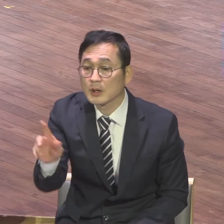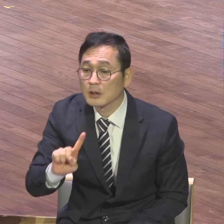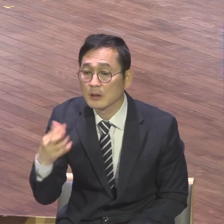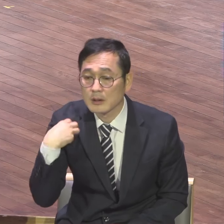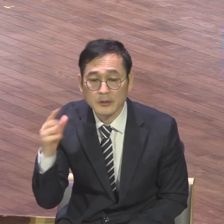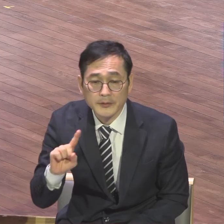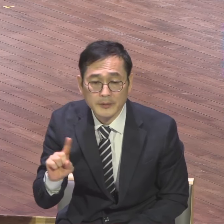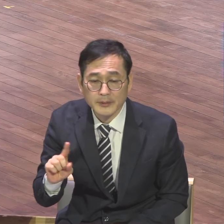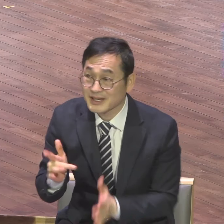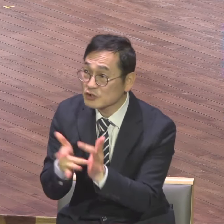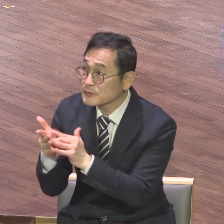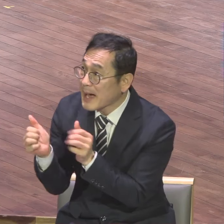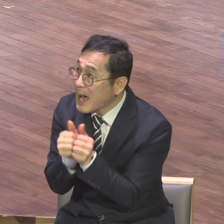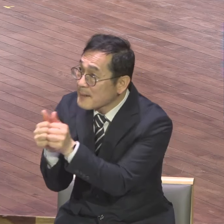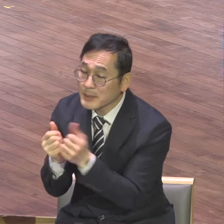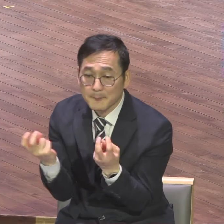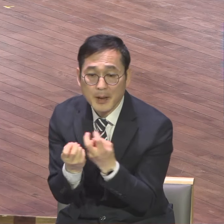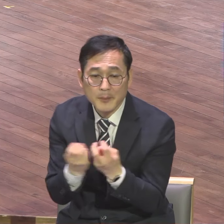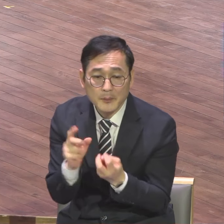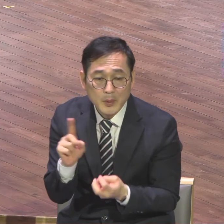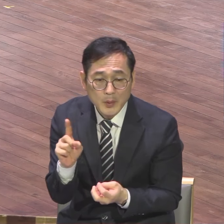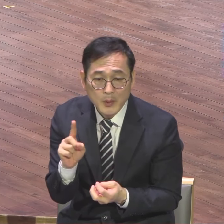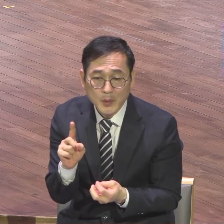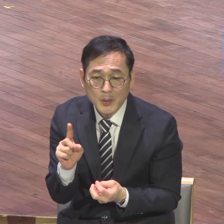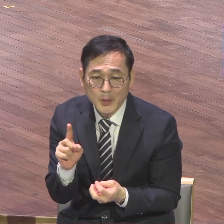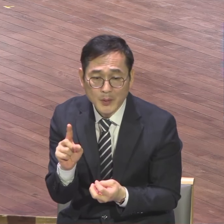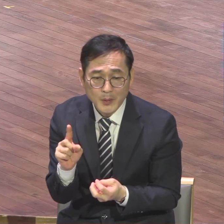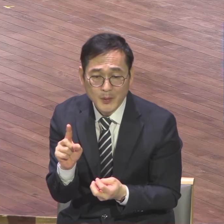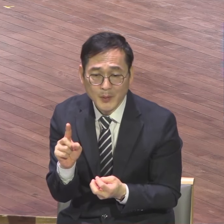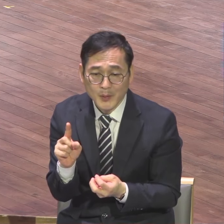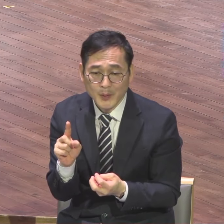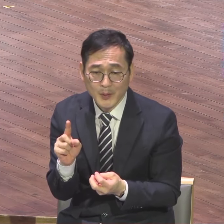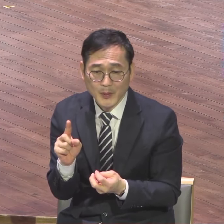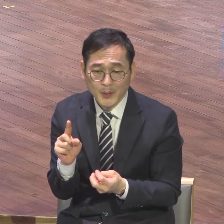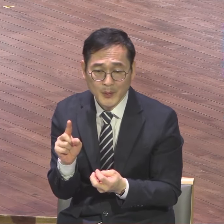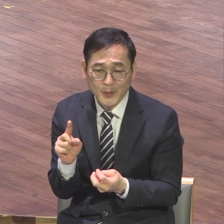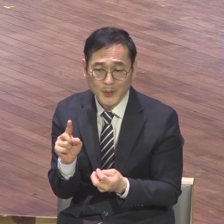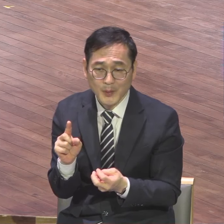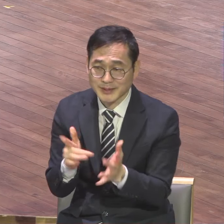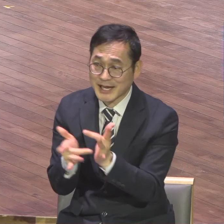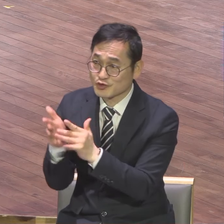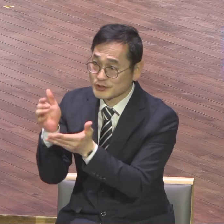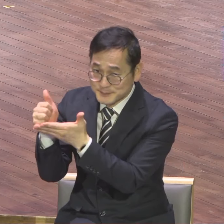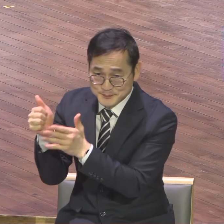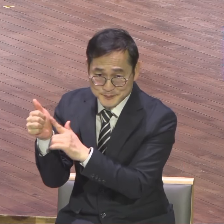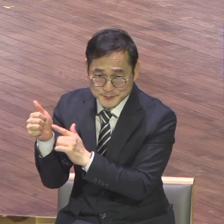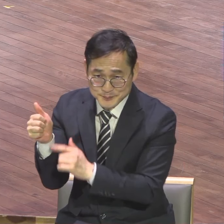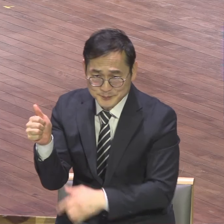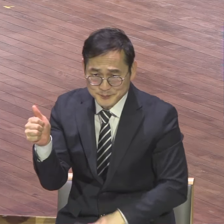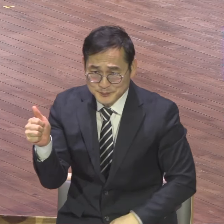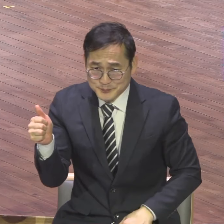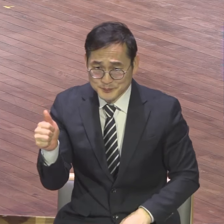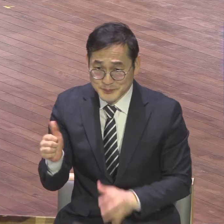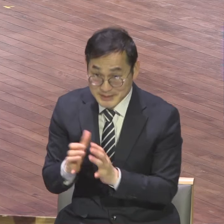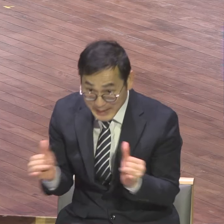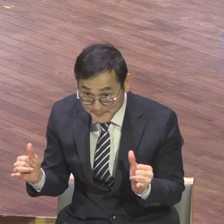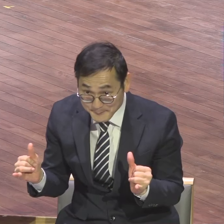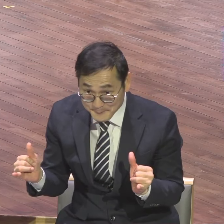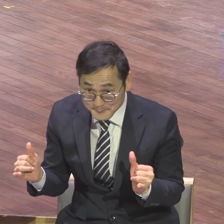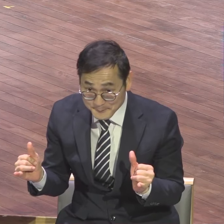예수님과 함께하는 방법이 뭐예요 예수님과 함께하는 방법 예수님이 누구예요 사람이에요 아니에요 예수님은